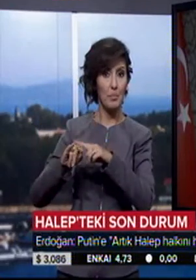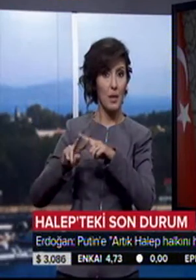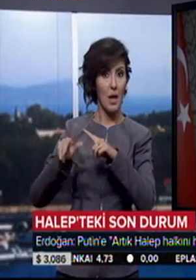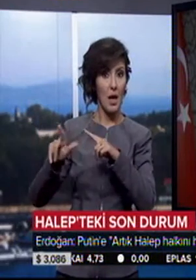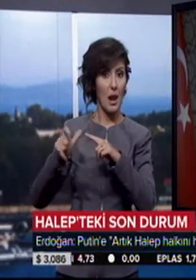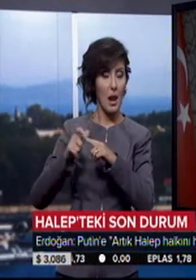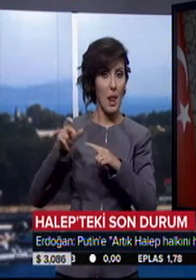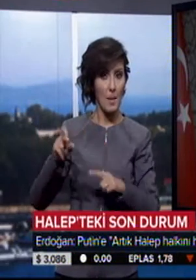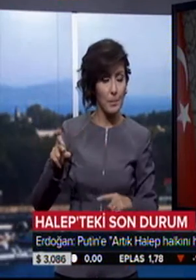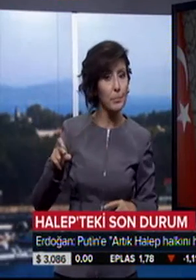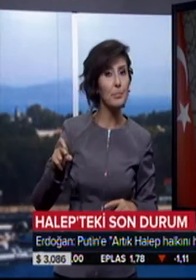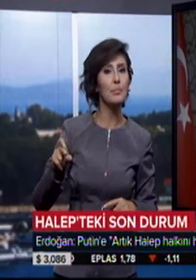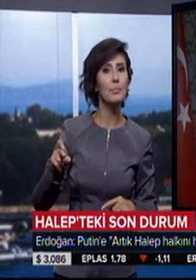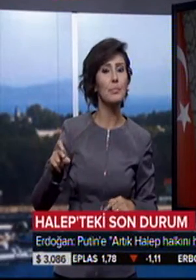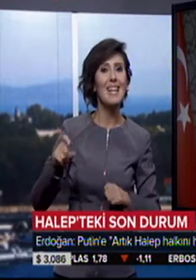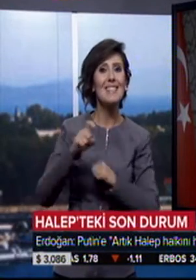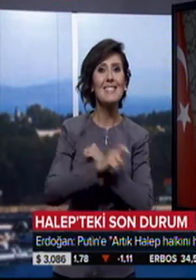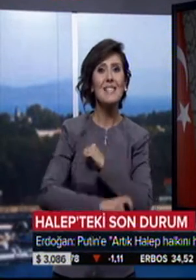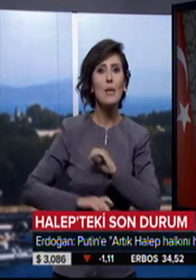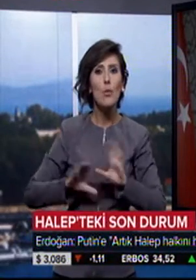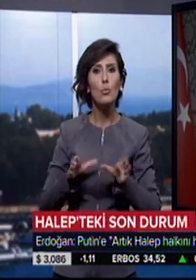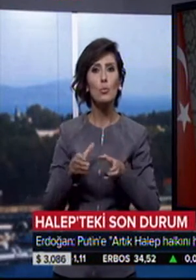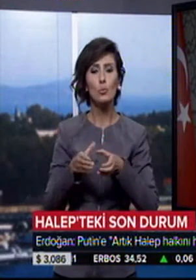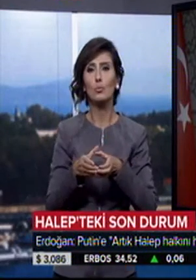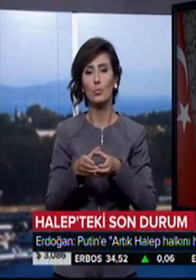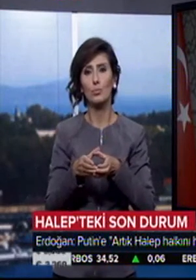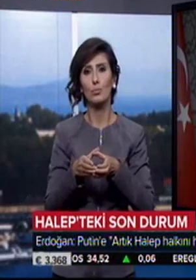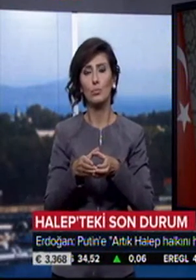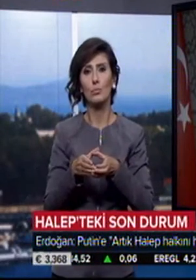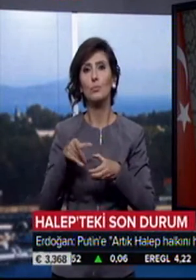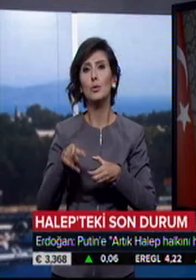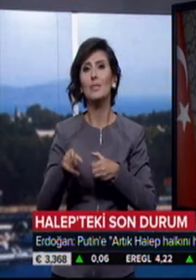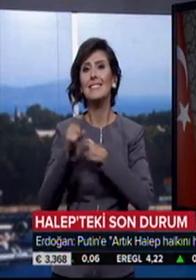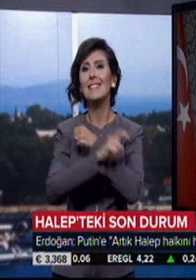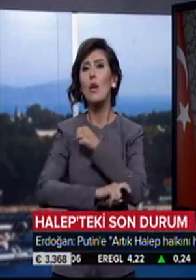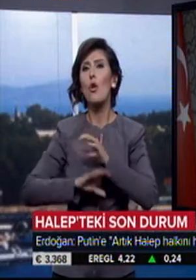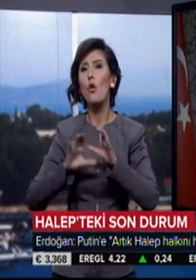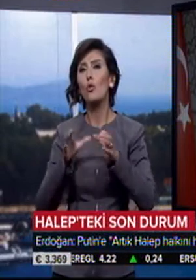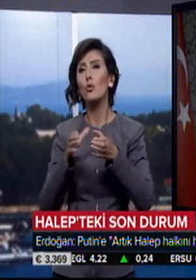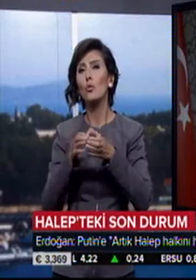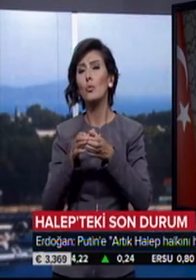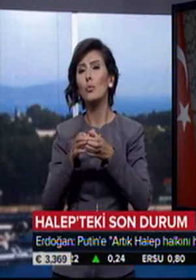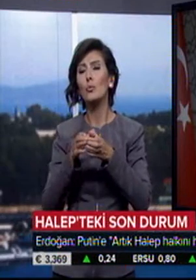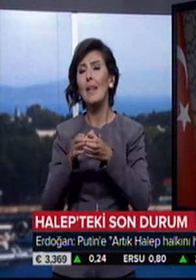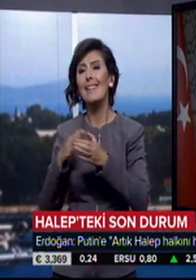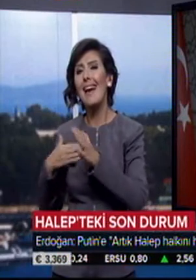Halep'te terör grupları, bu terör gruplarına karşı müşterek mücadeleyi verelim.